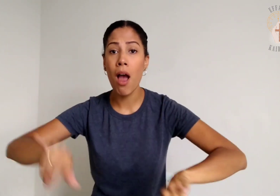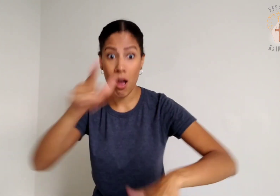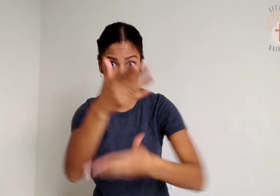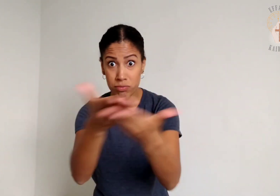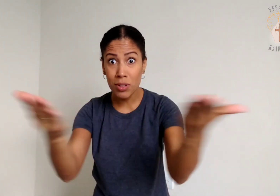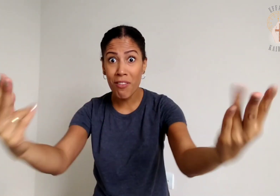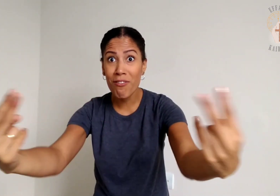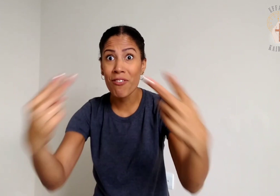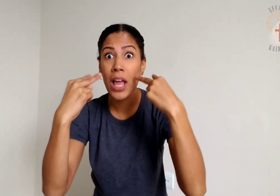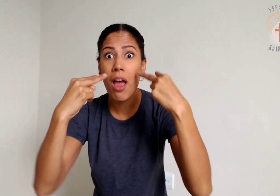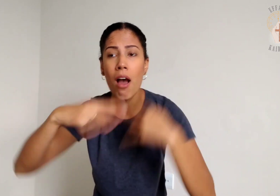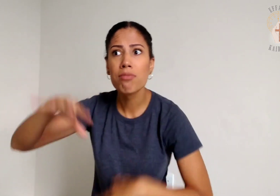e ouvindo.